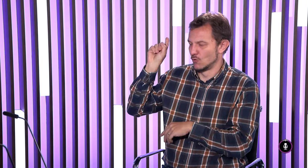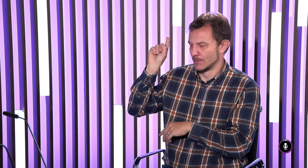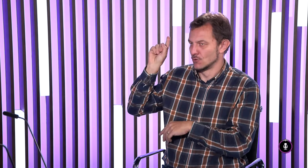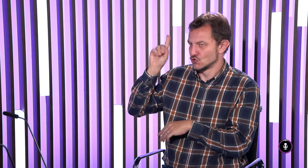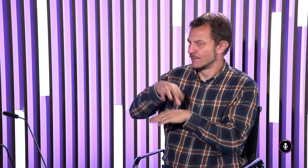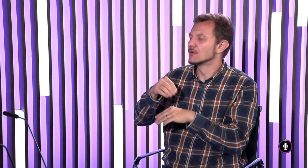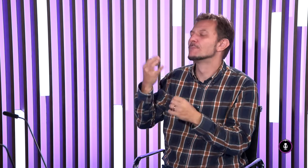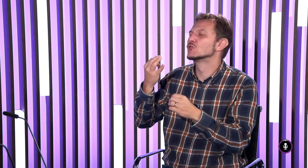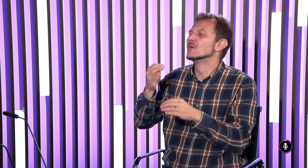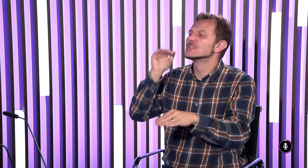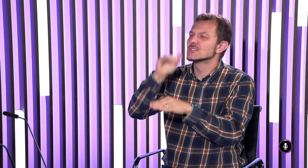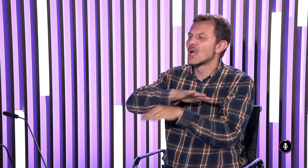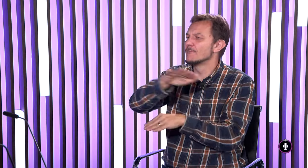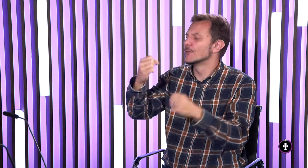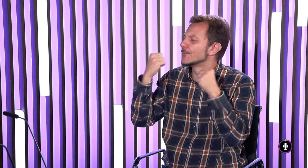príklad vo Švedsku